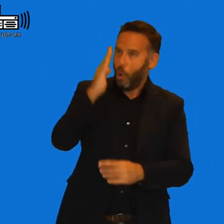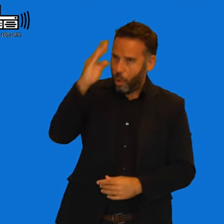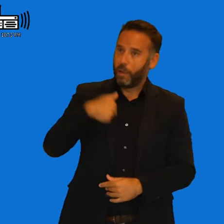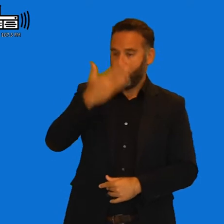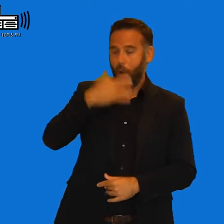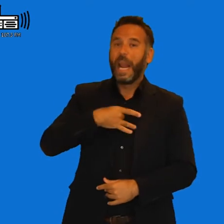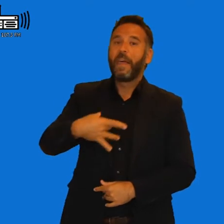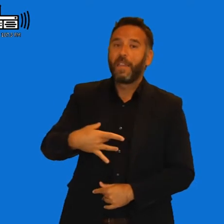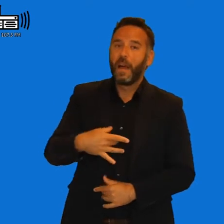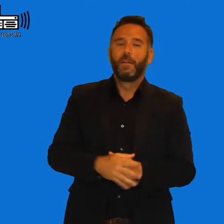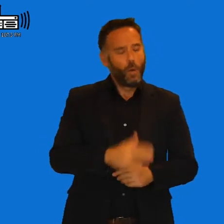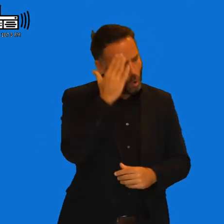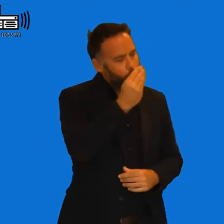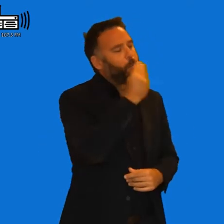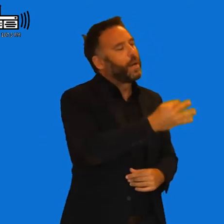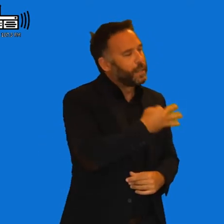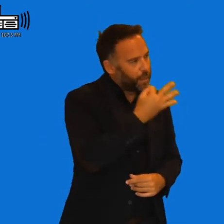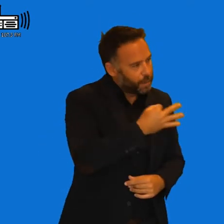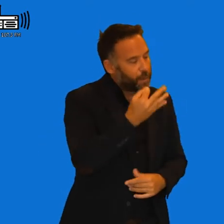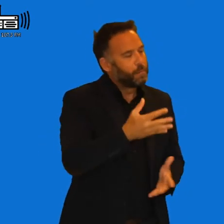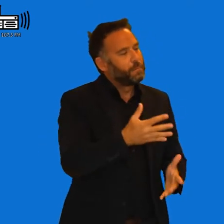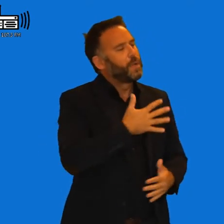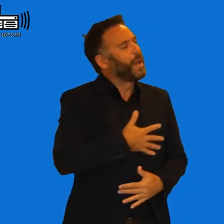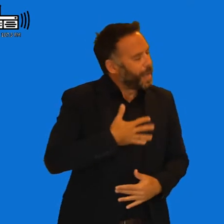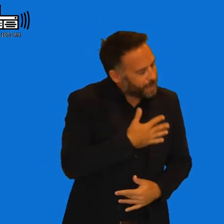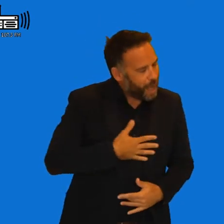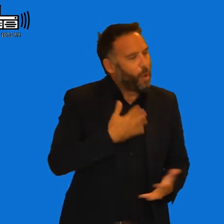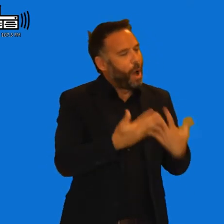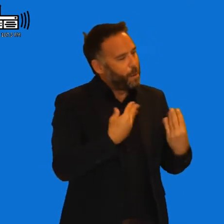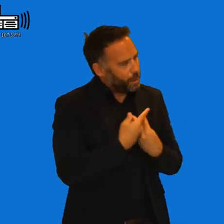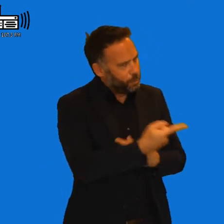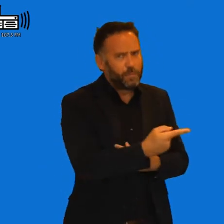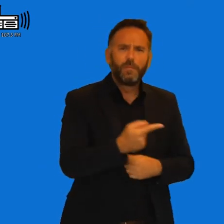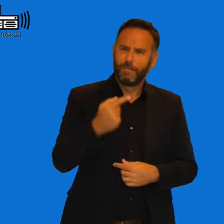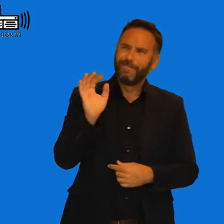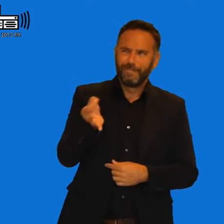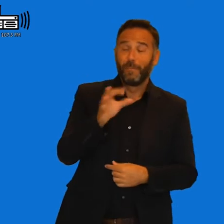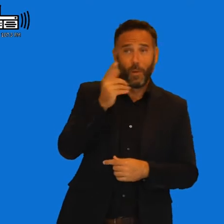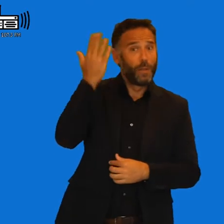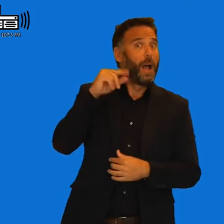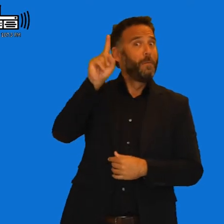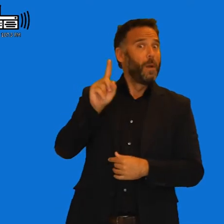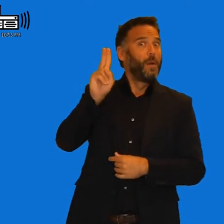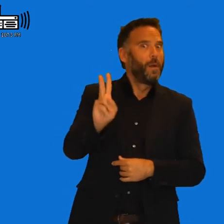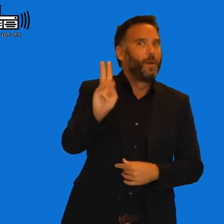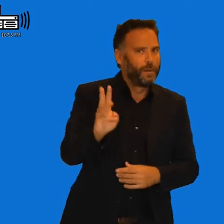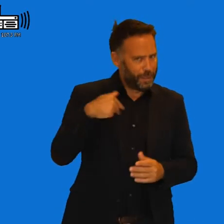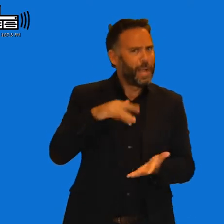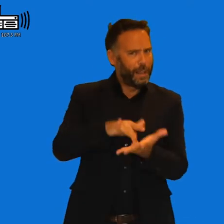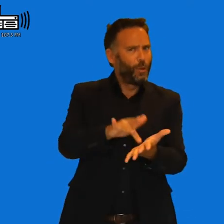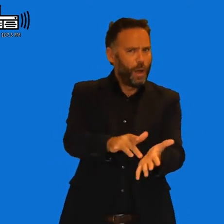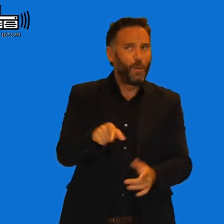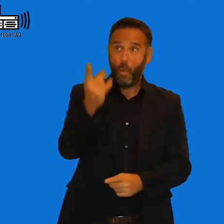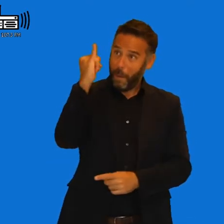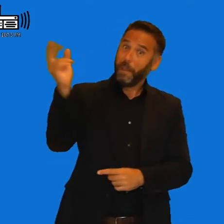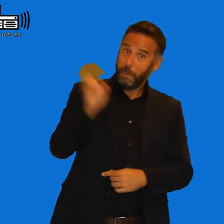Gracia. Buenas tardes me encantado de escucharte de nuevo. Sí porque ya tú ya eres un poquito veterano y aquí ya está también en los estudios una